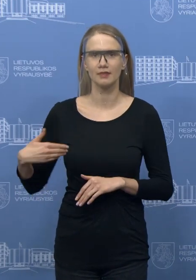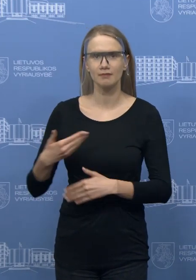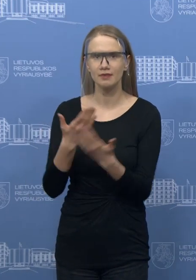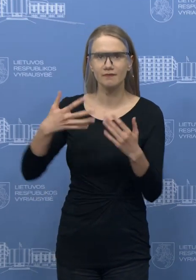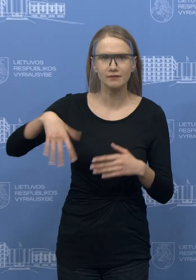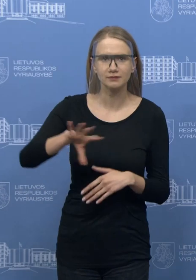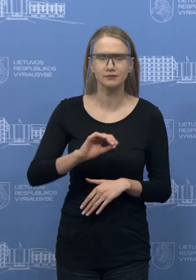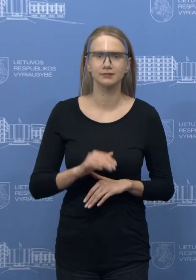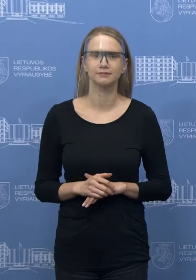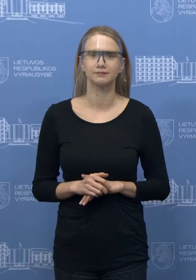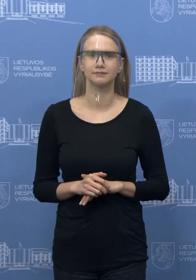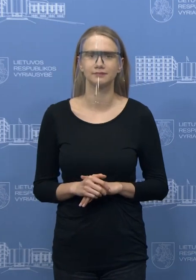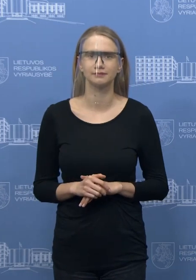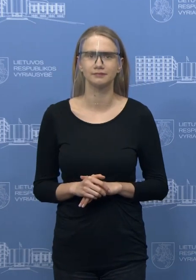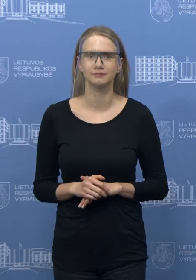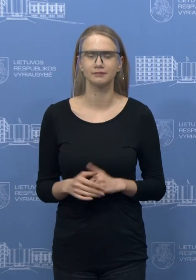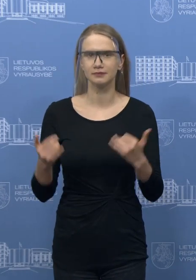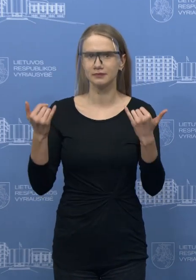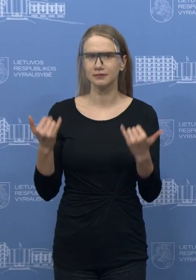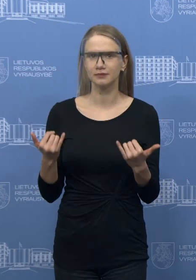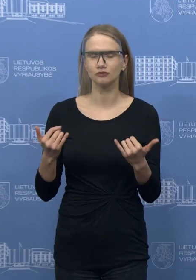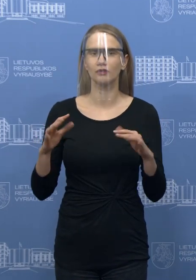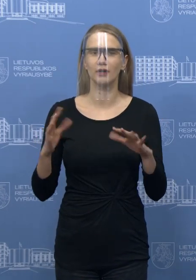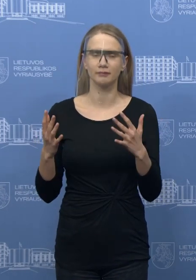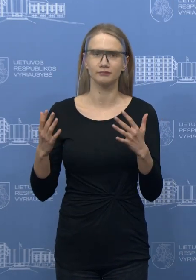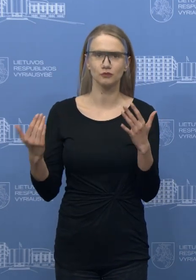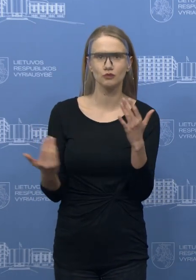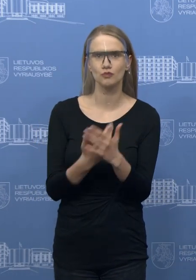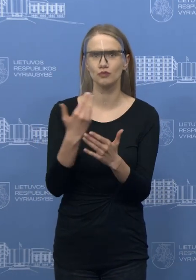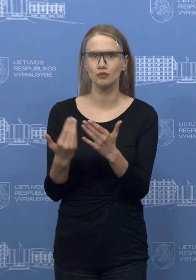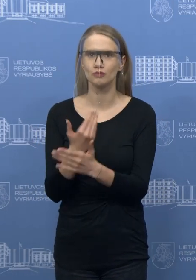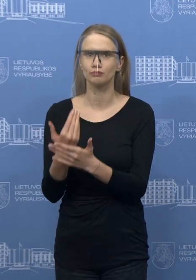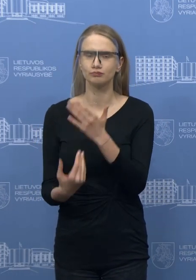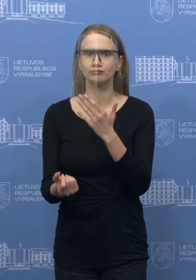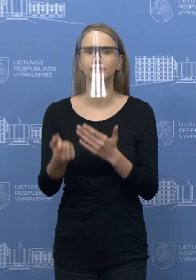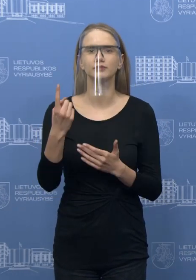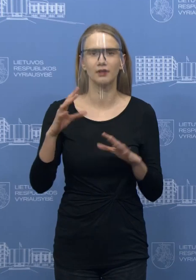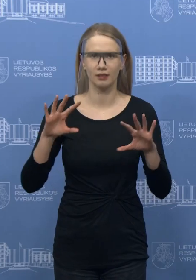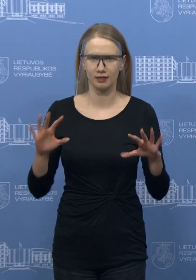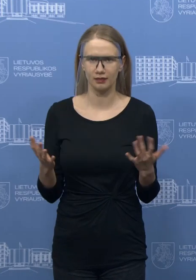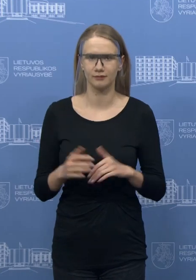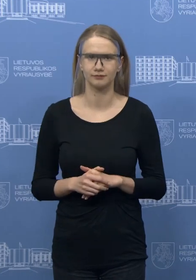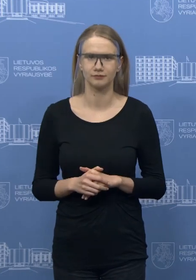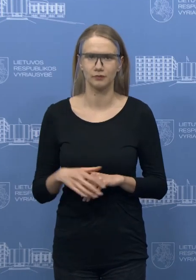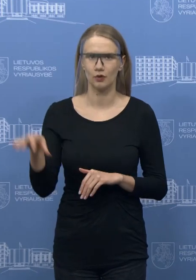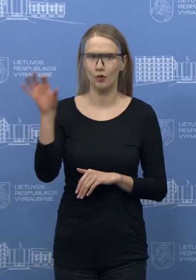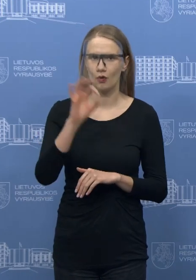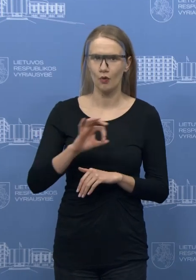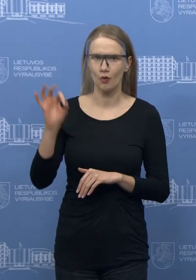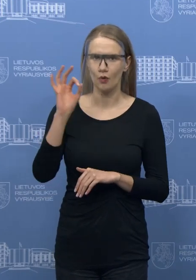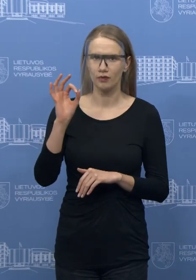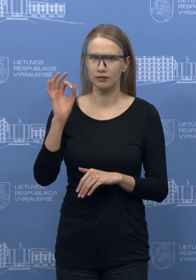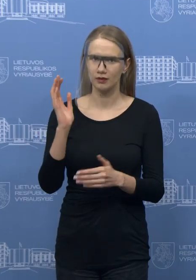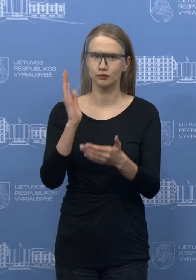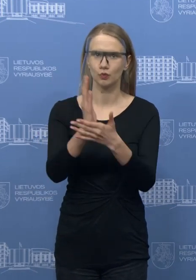visiems. Tai iš ties galbūt kiekviem aktualijom, kurios dabar pačios yra svarbiausios, tai nėra tiesiogiai susijęs su